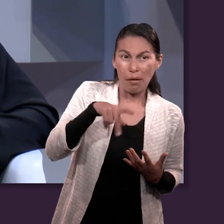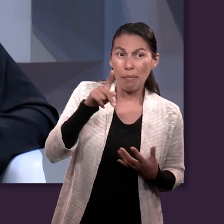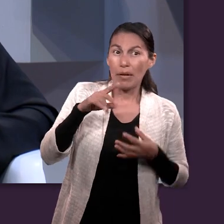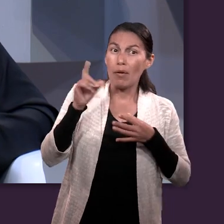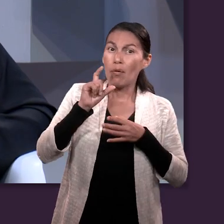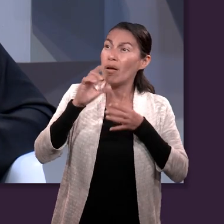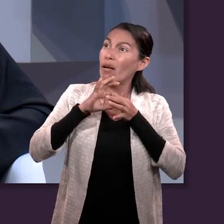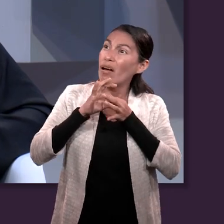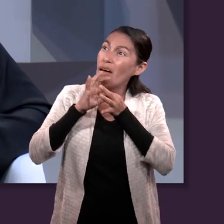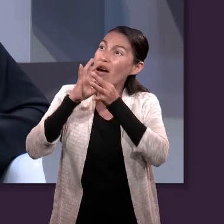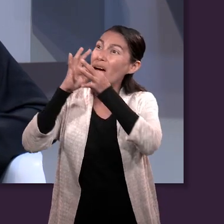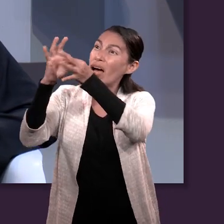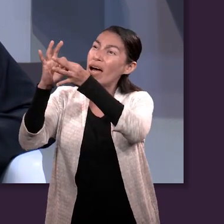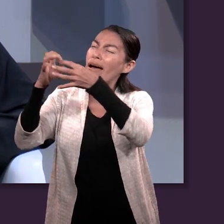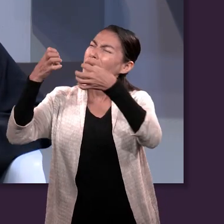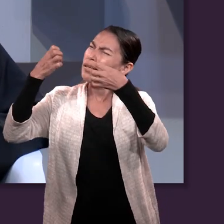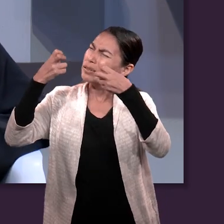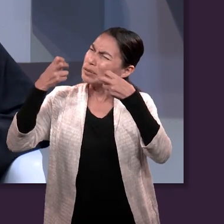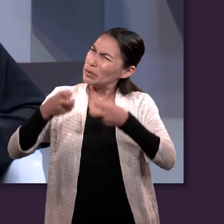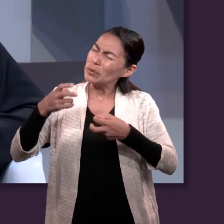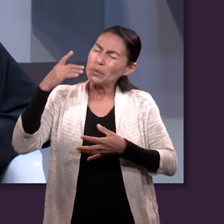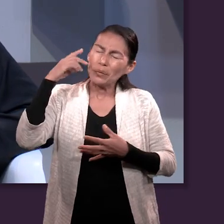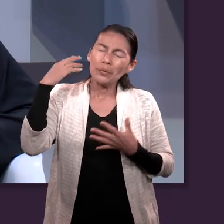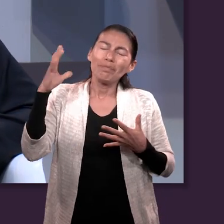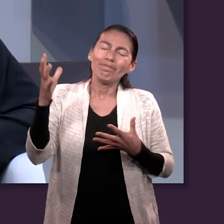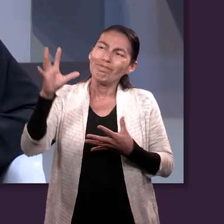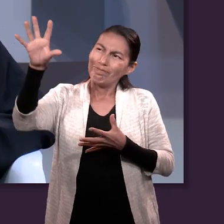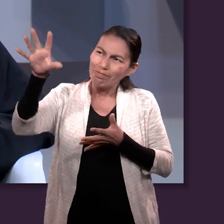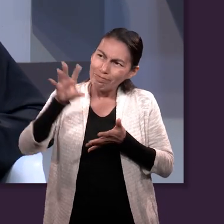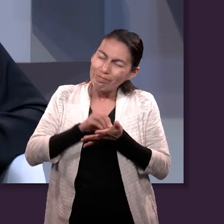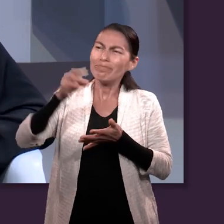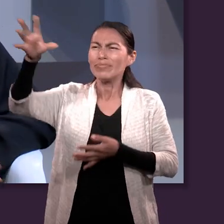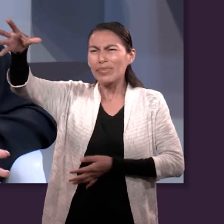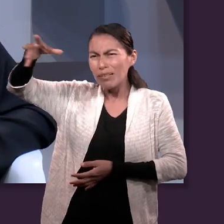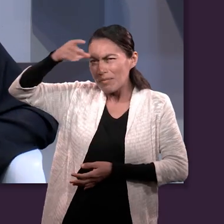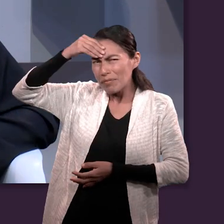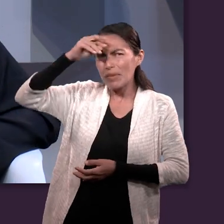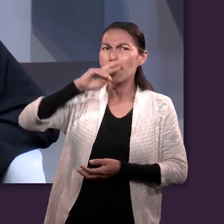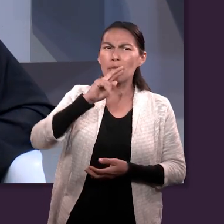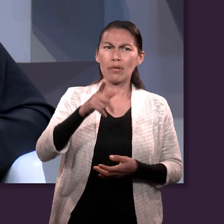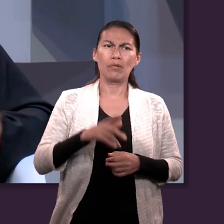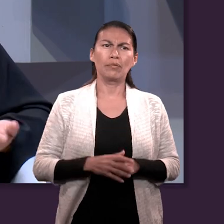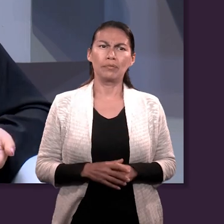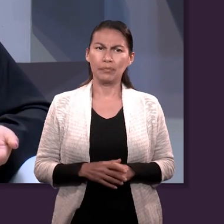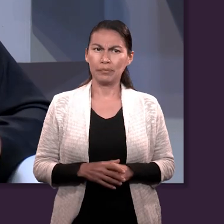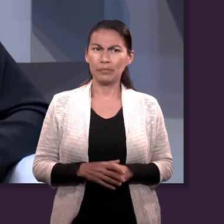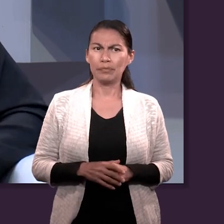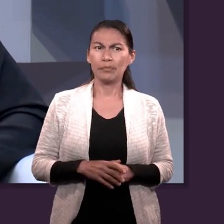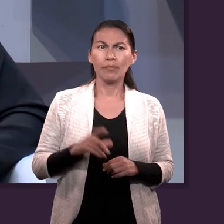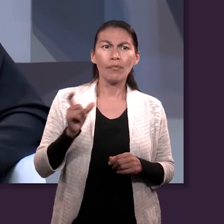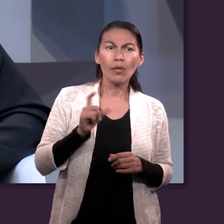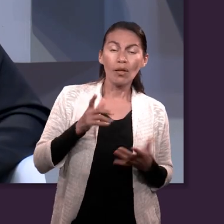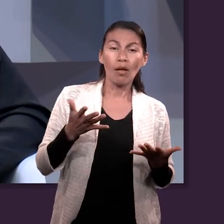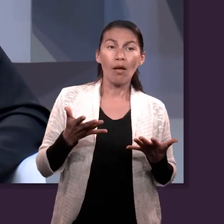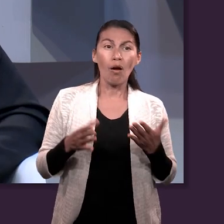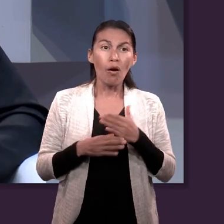pero él se acercó al Padre para poder ser manso de corazón y poder callar ante los insultos de otras personas o incluso ante